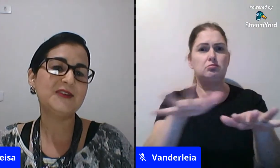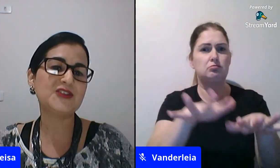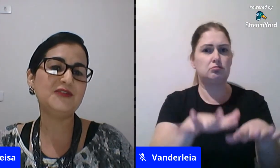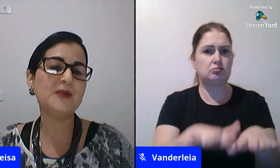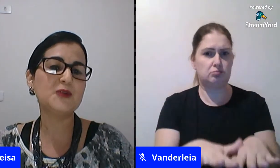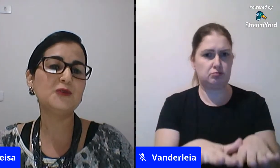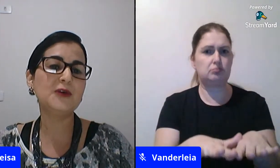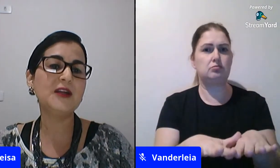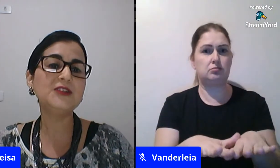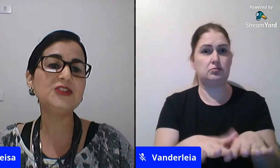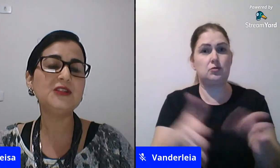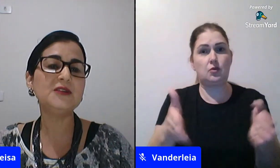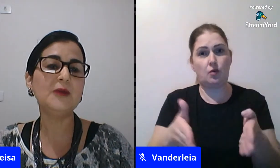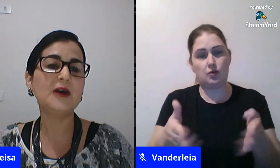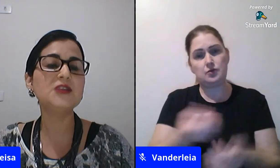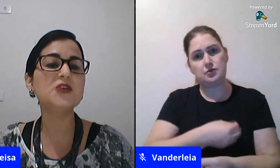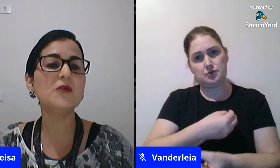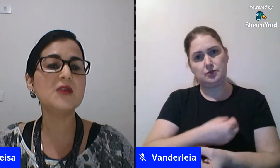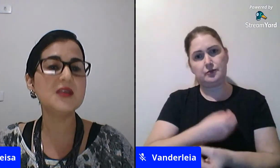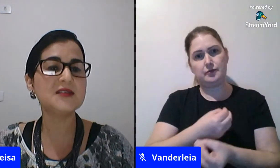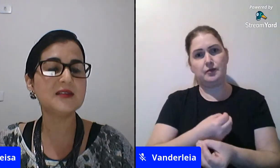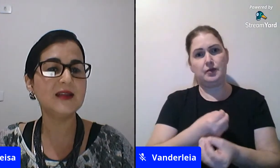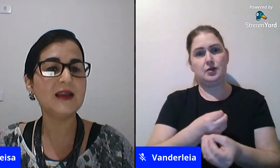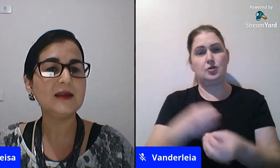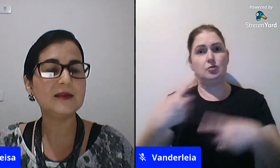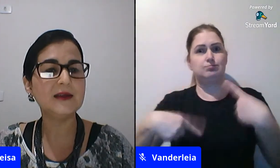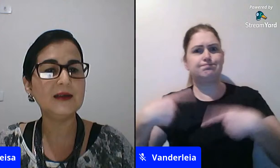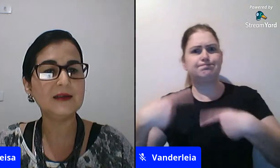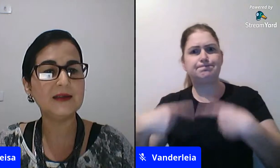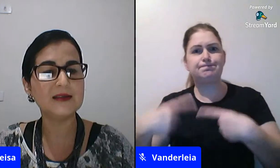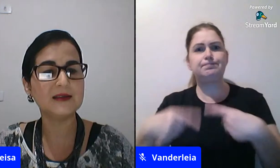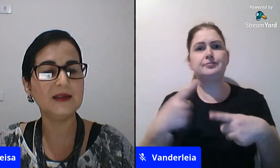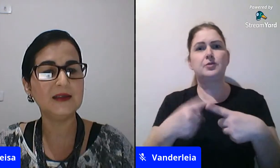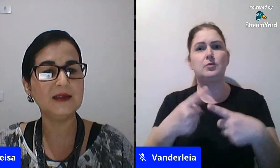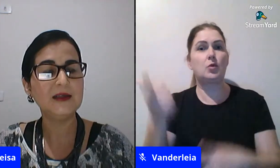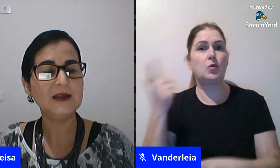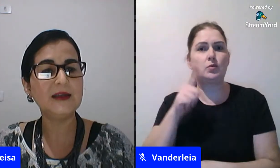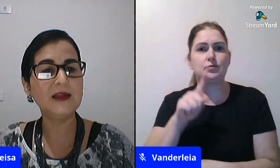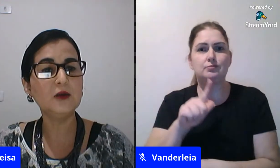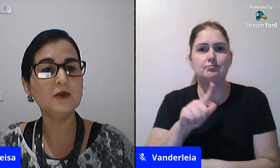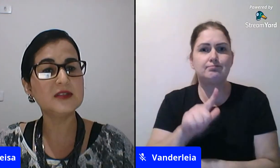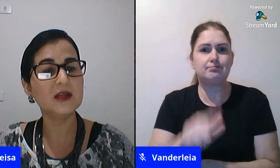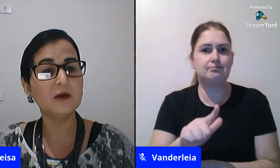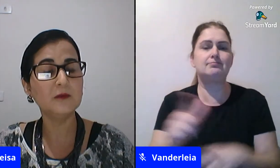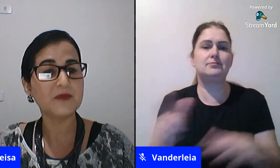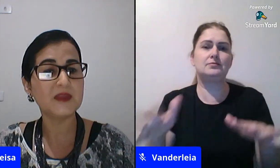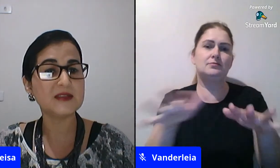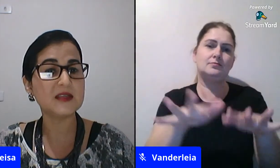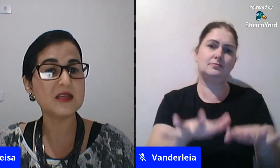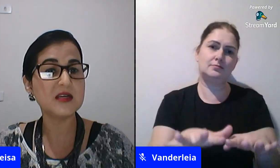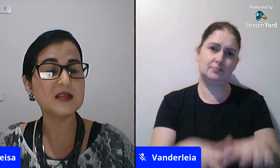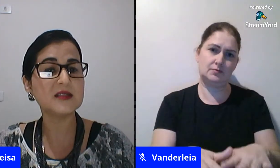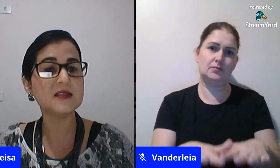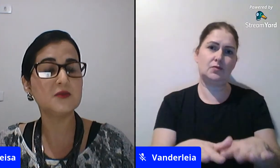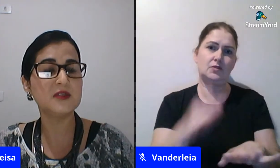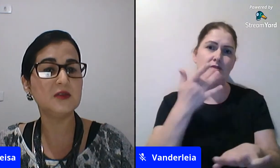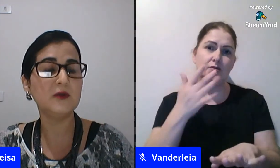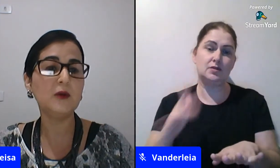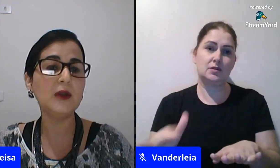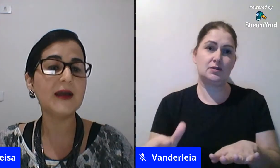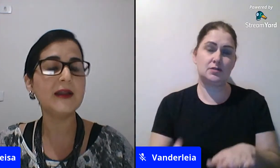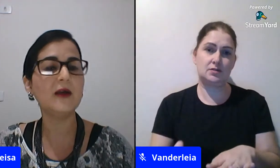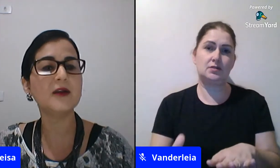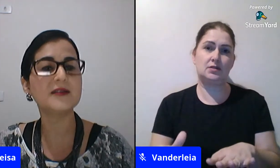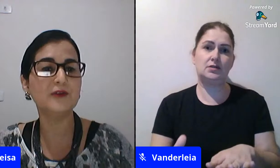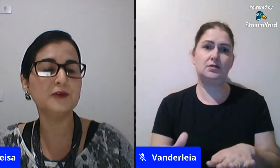que nós tivemos uma grande conquista, né, da inclusão das crianças no